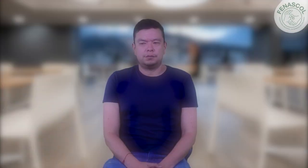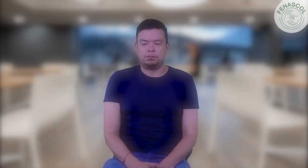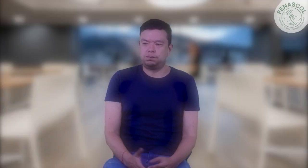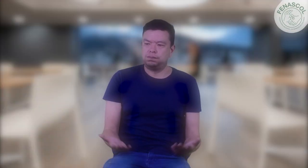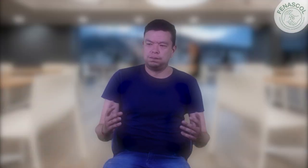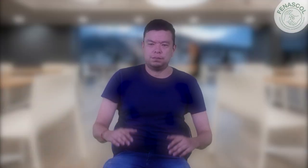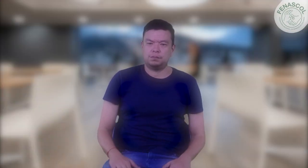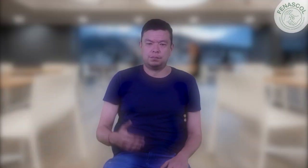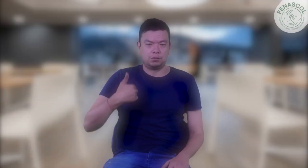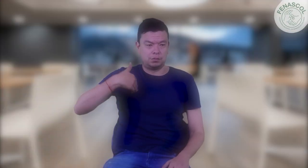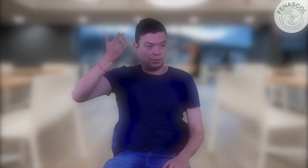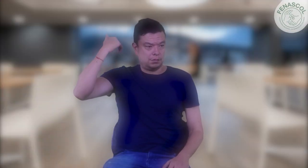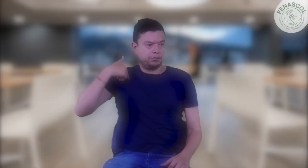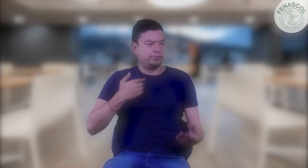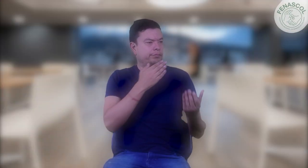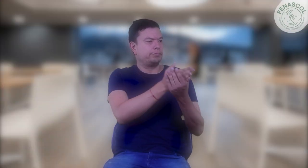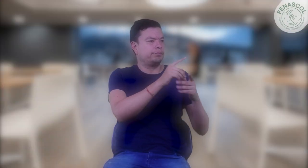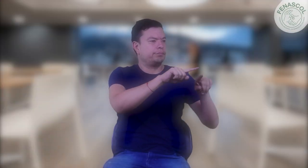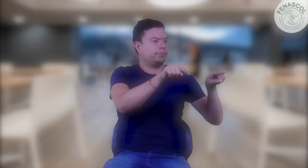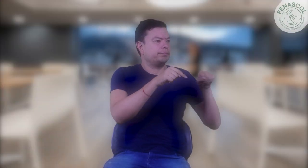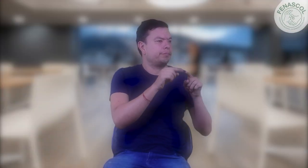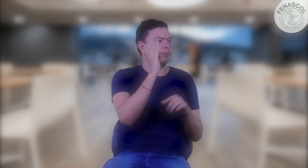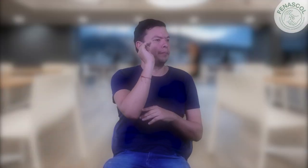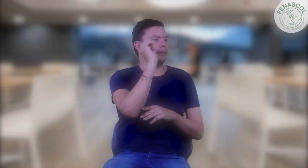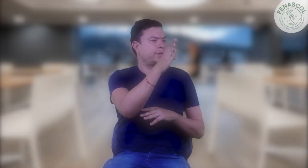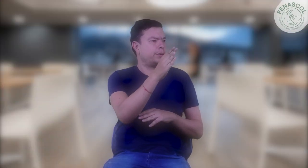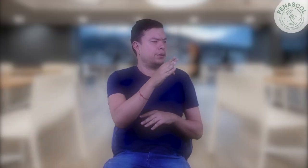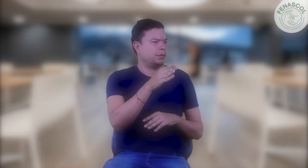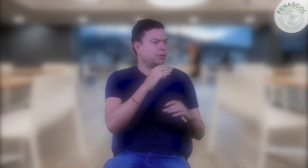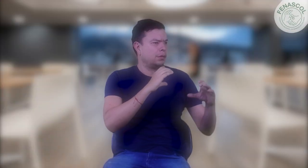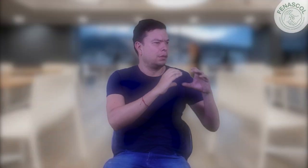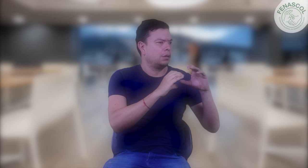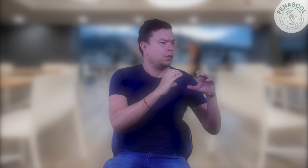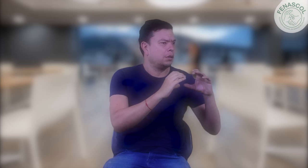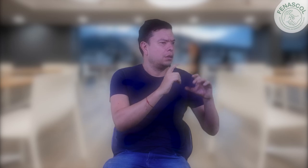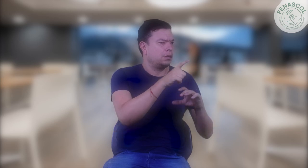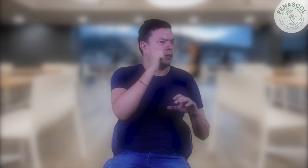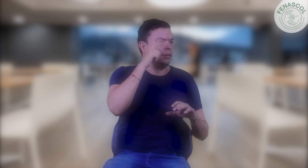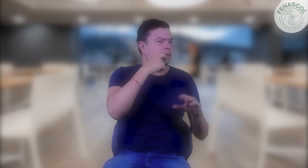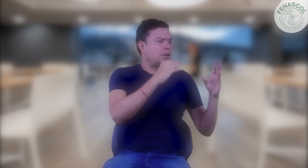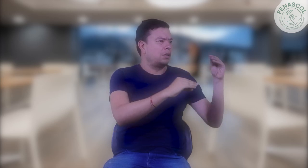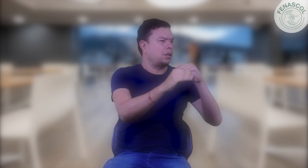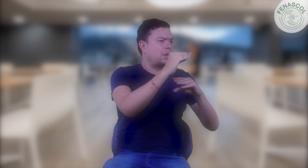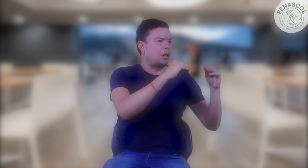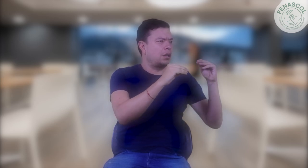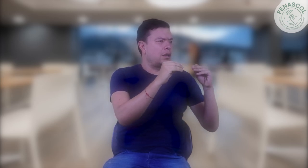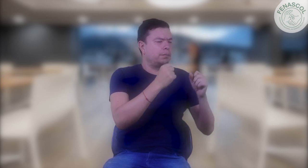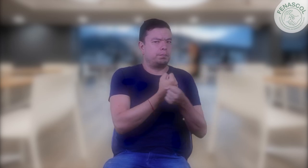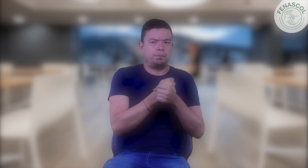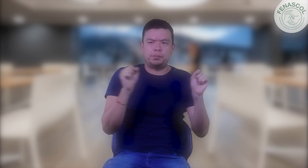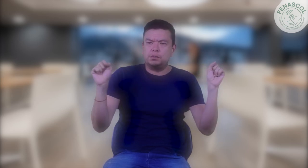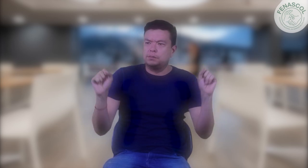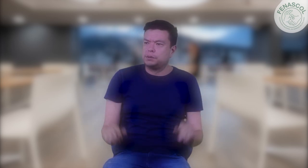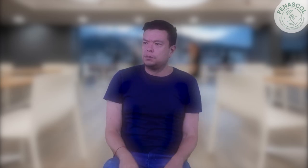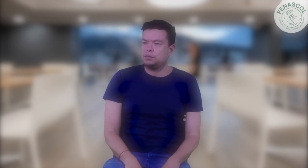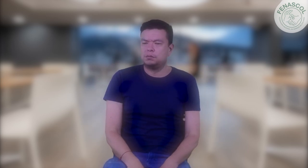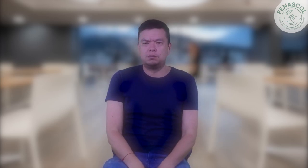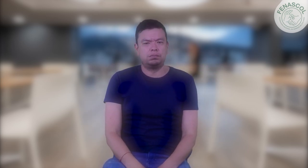Esta situación es muy compleja. Voy al banco y todos allí hasta la cajera hablan y hablan. Y para mí es una barrera de